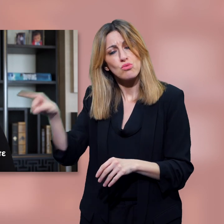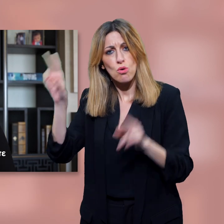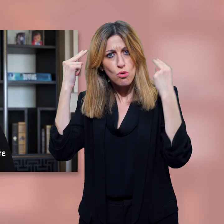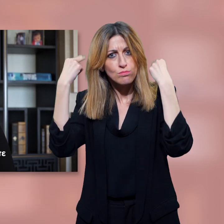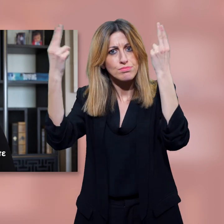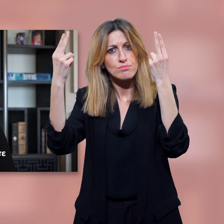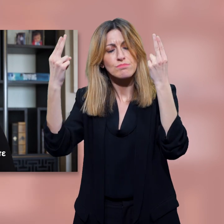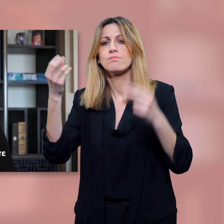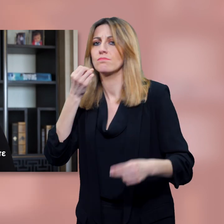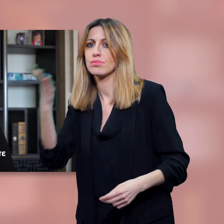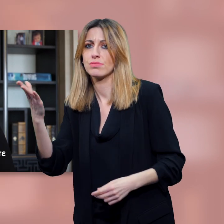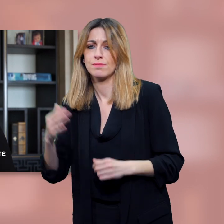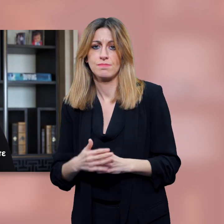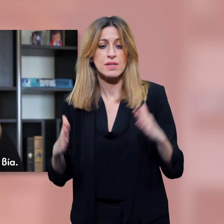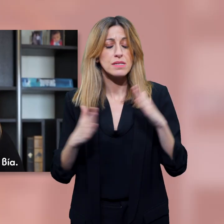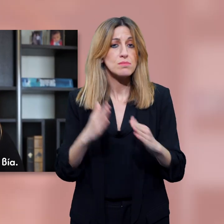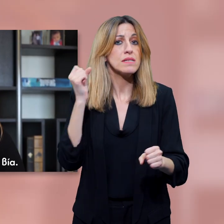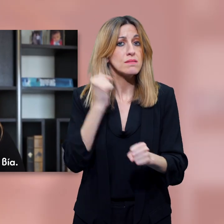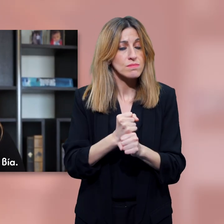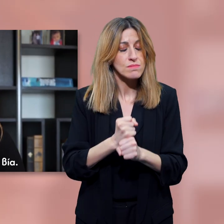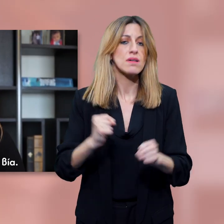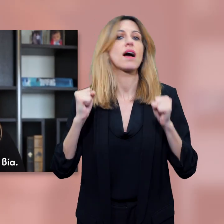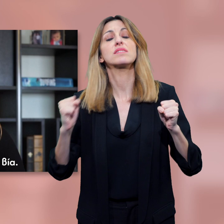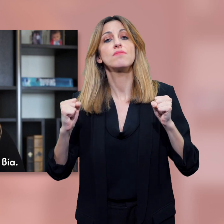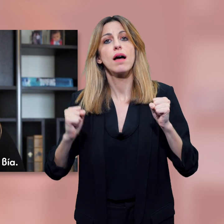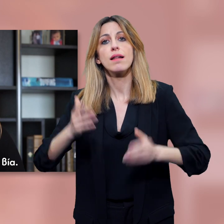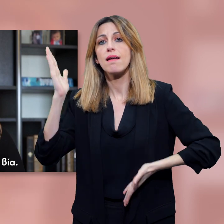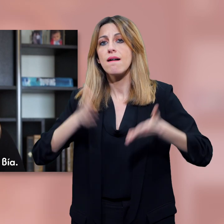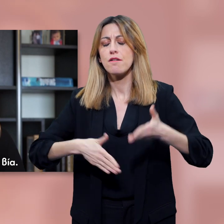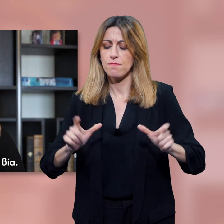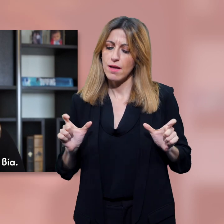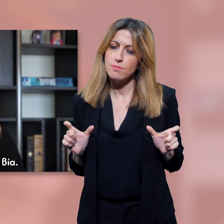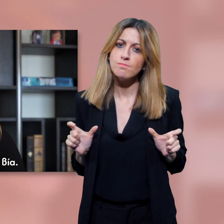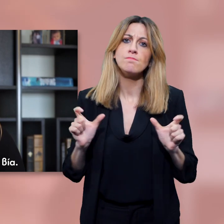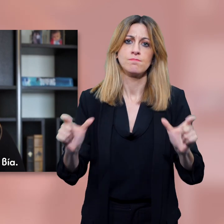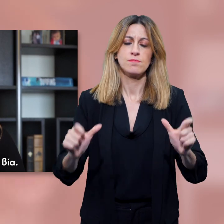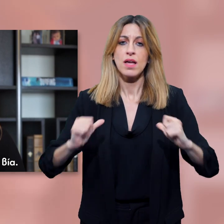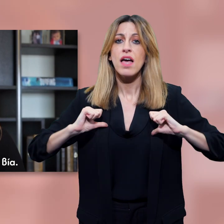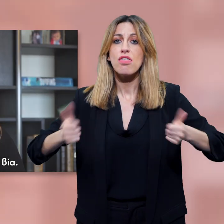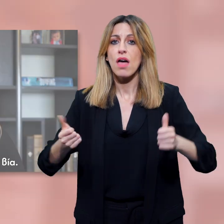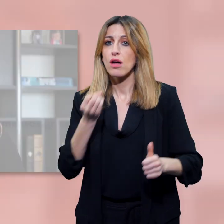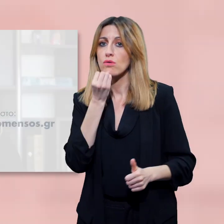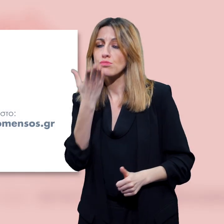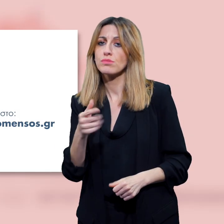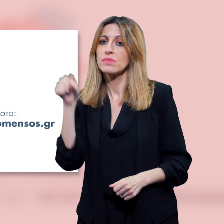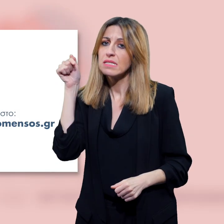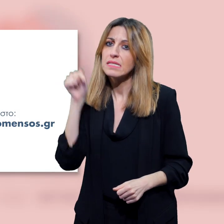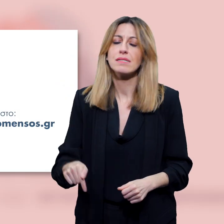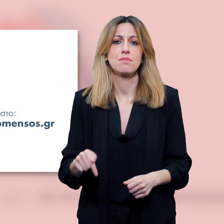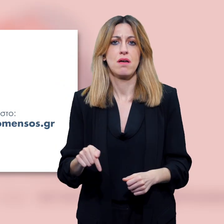ενημέρωσε την έτσι ώστε να ζητήσει βοήθεια. Μένουμε ασφαλείς. Μένουμε μακριά από κάθε βία.